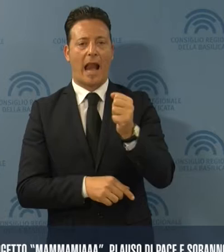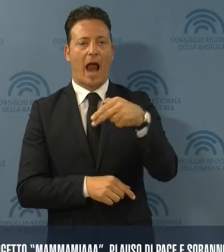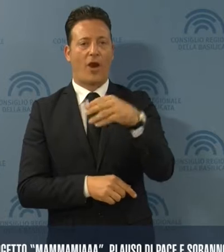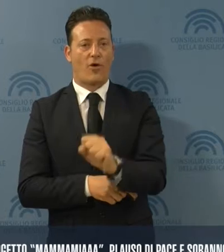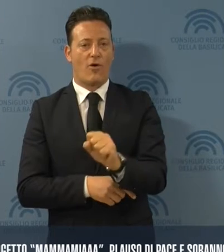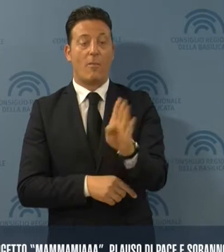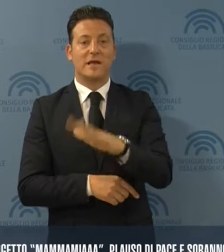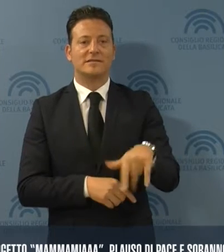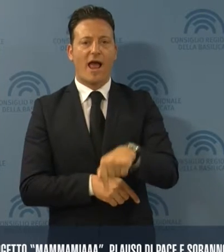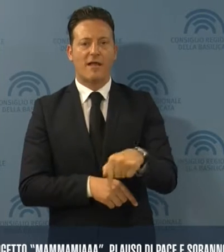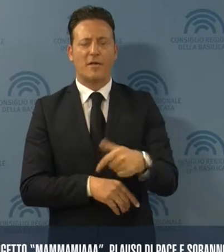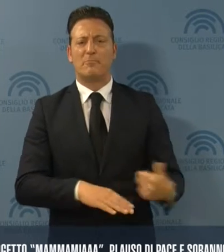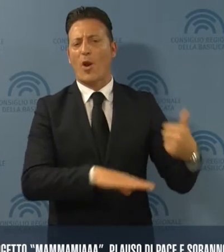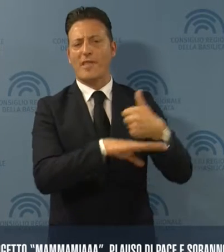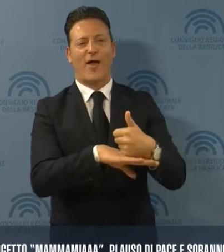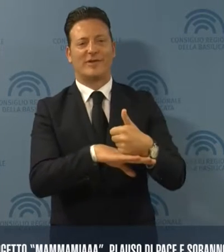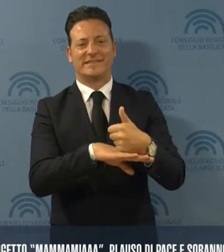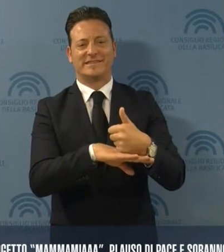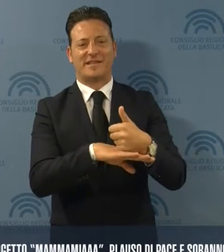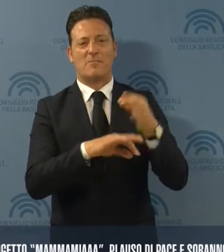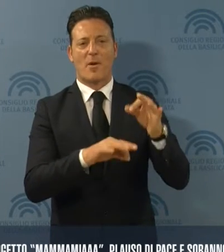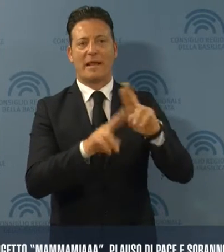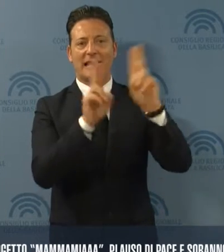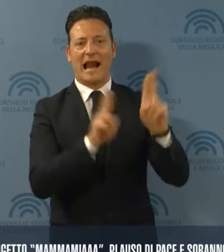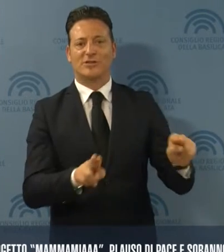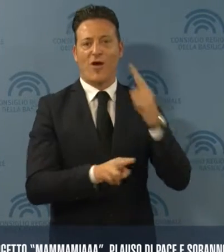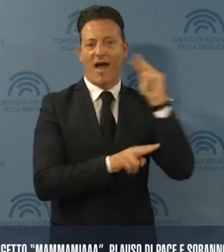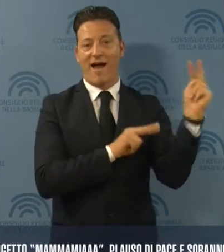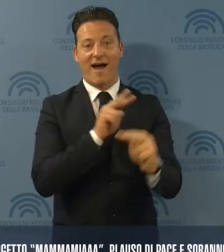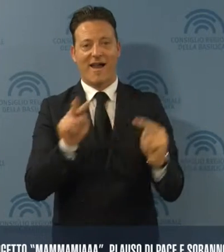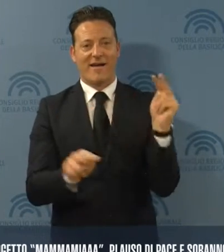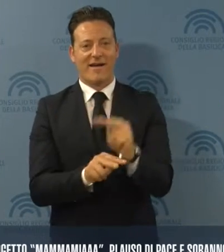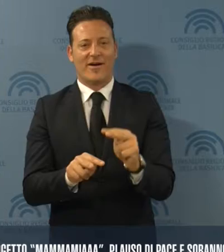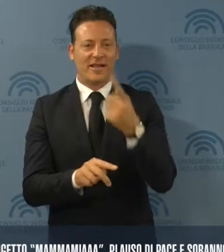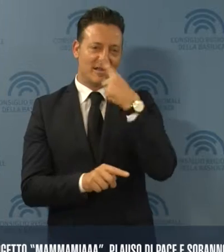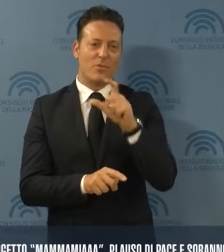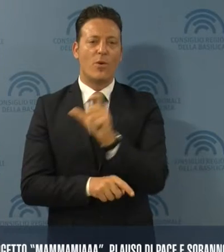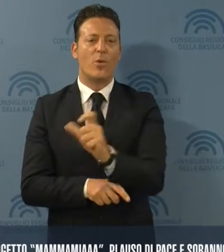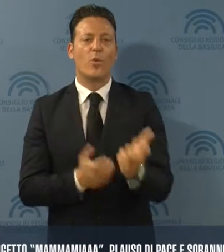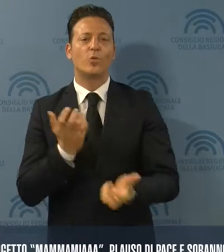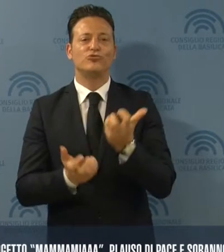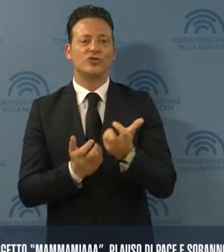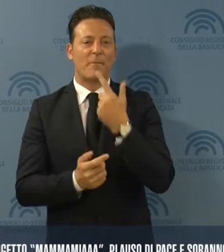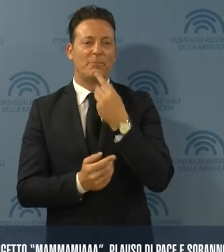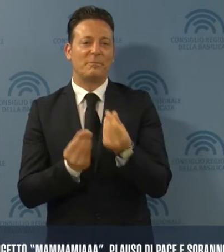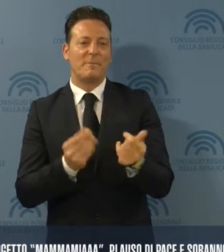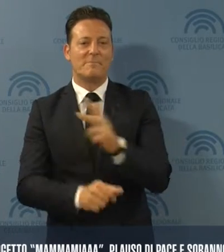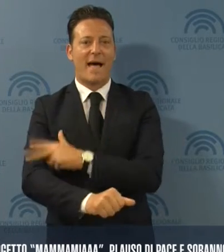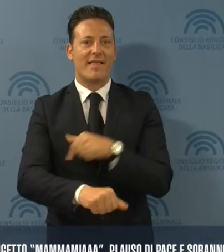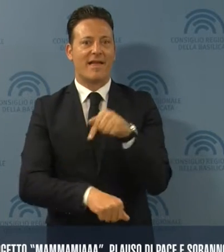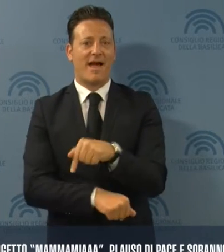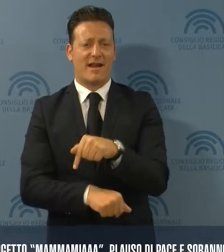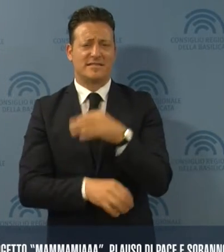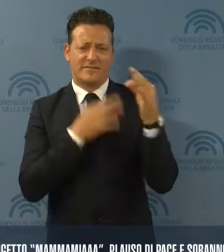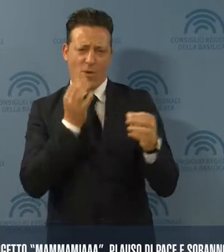La Basilicata sarà protagonista sul palcoscenico internazionale con la cucina materana, espressione di un intero